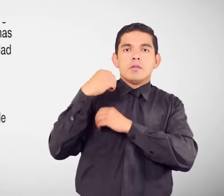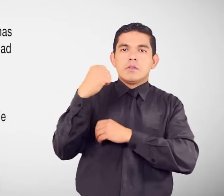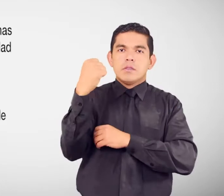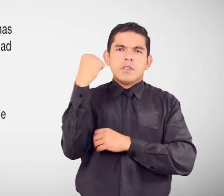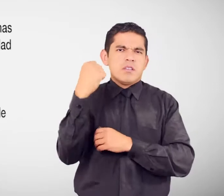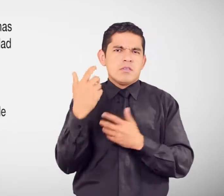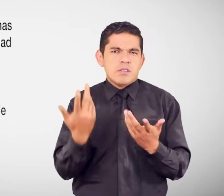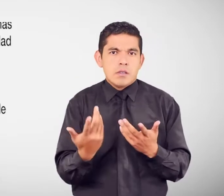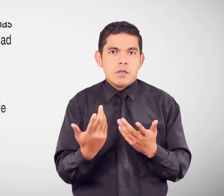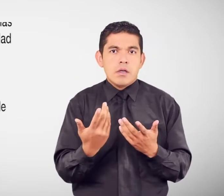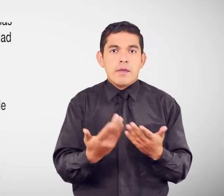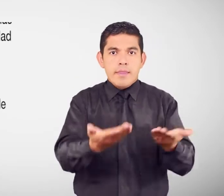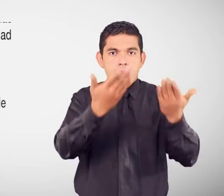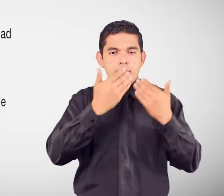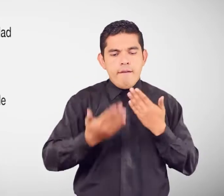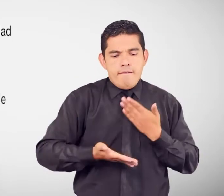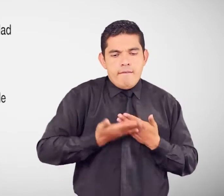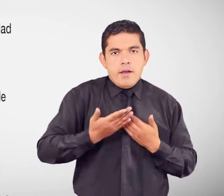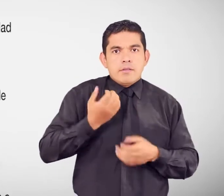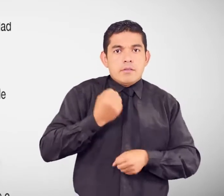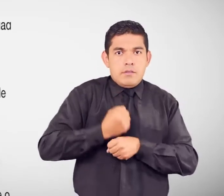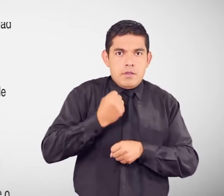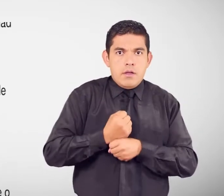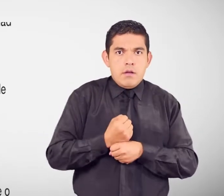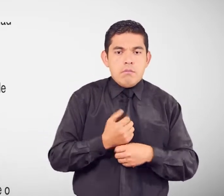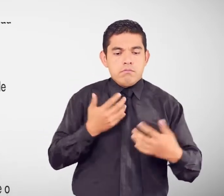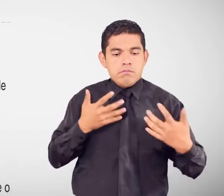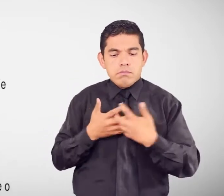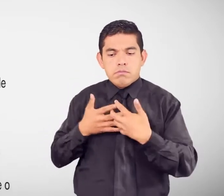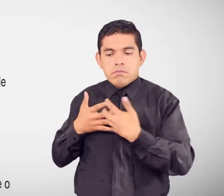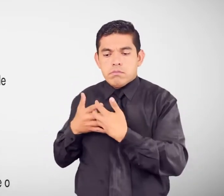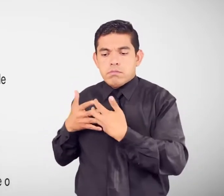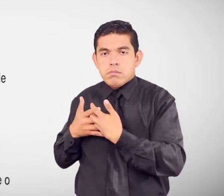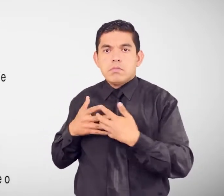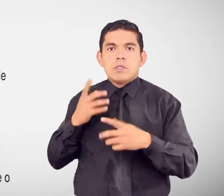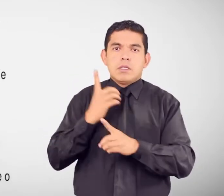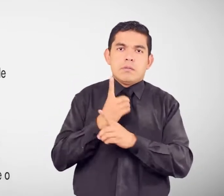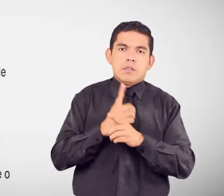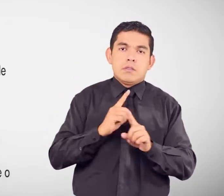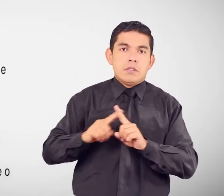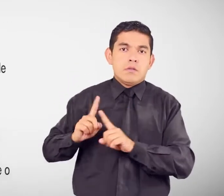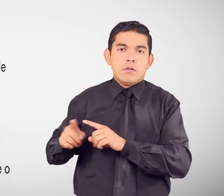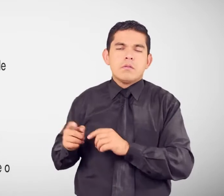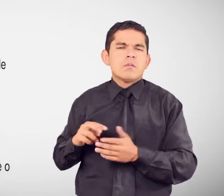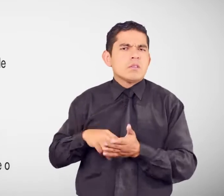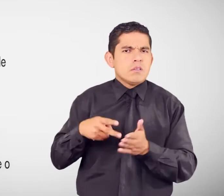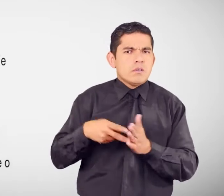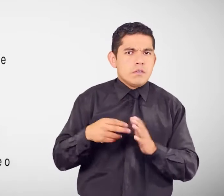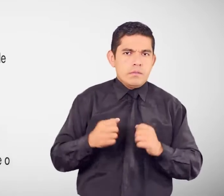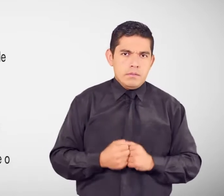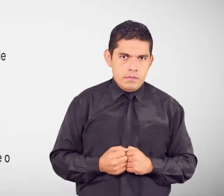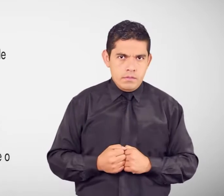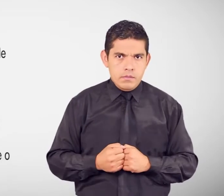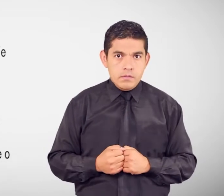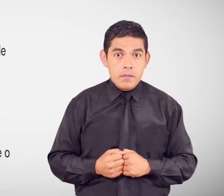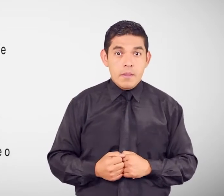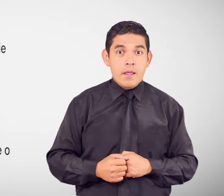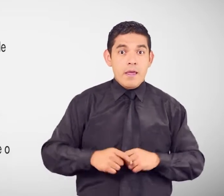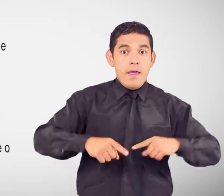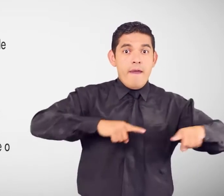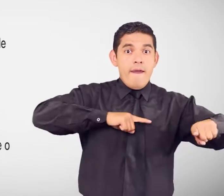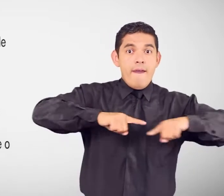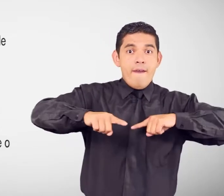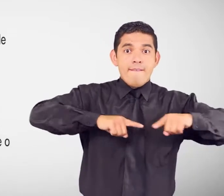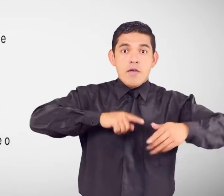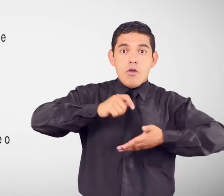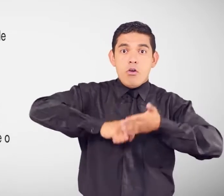facilidades laborales De acuerdo al tipo de discapacidad ¿En qué consiste? Tu empleador debe proporcionarte